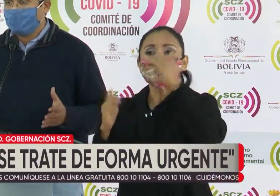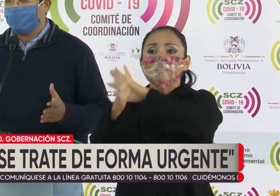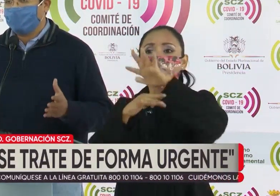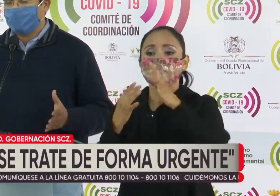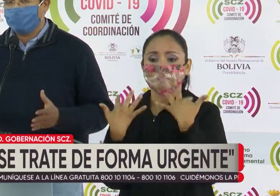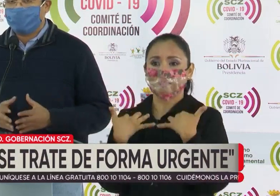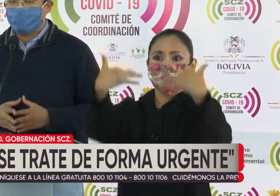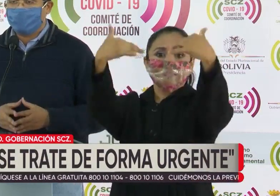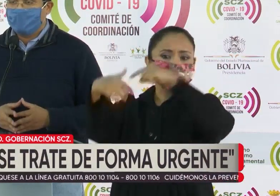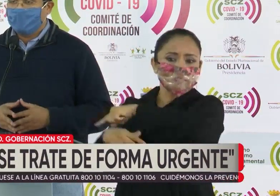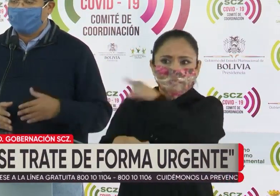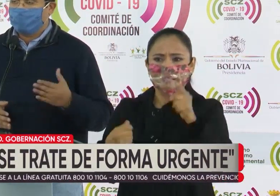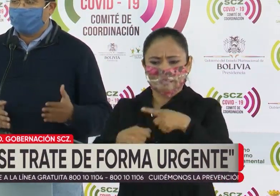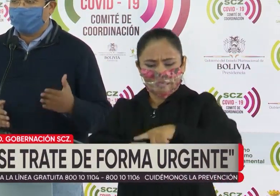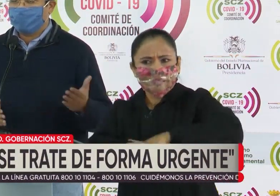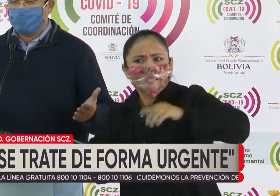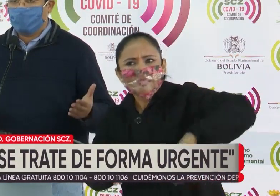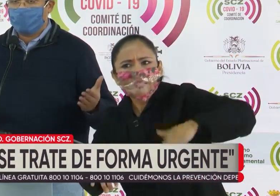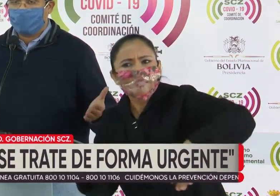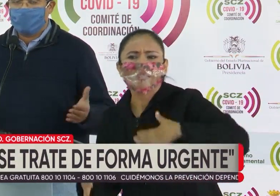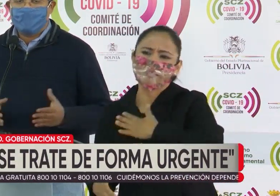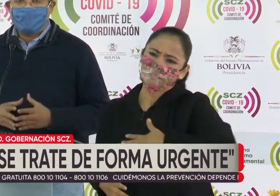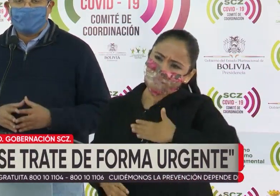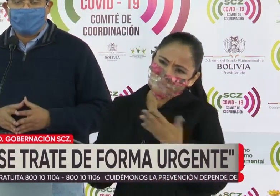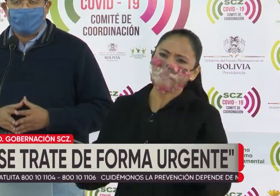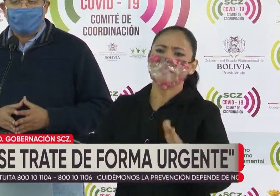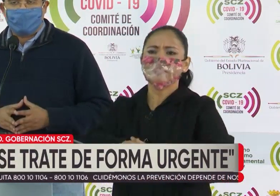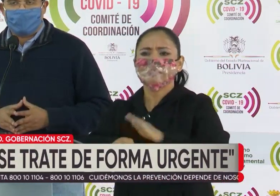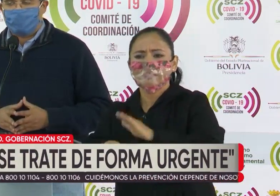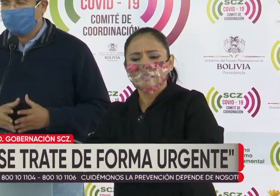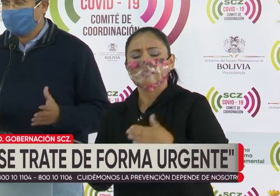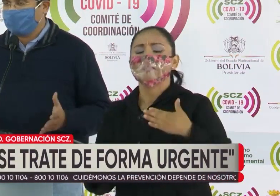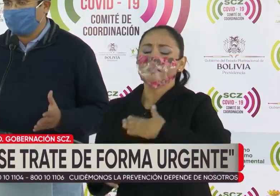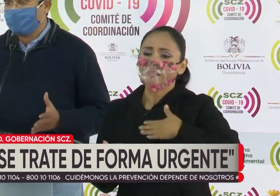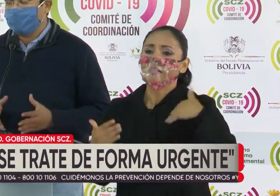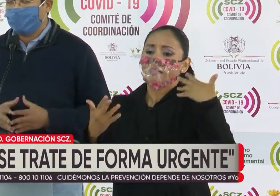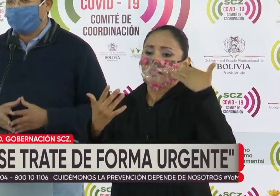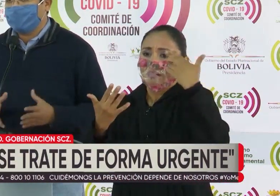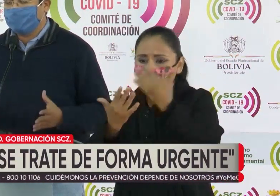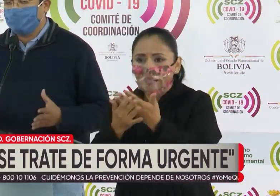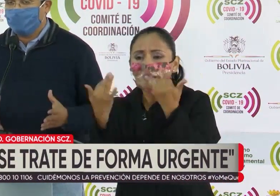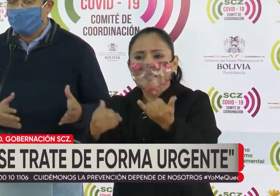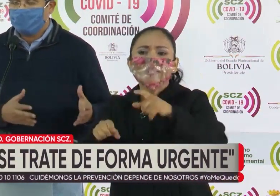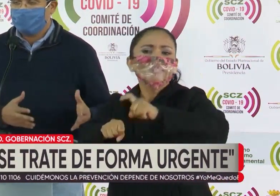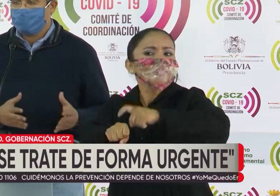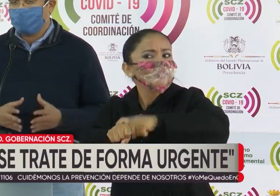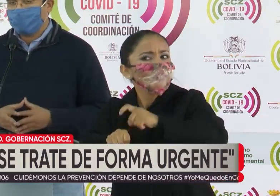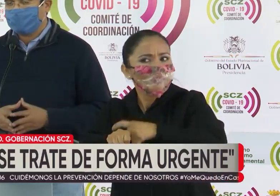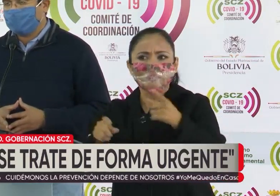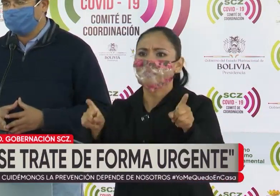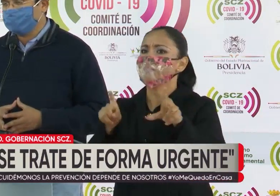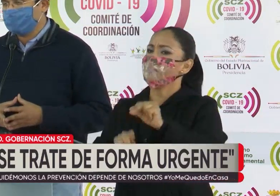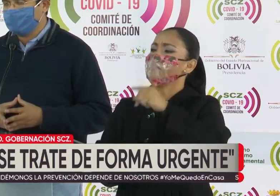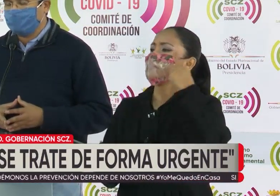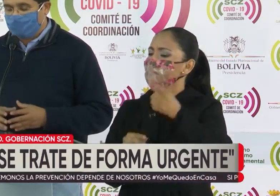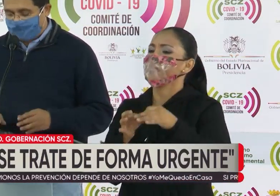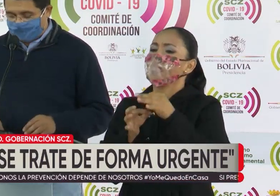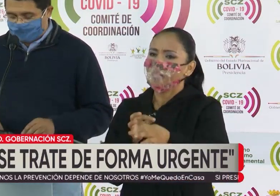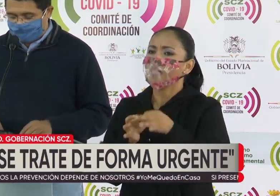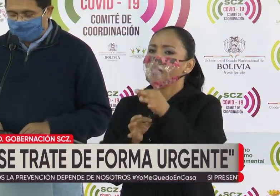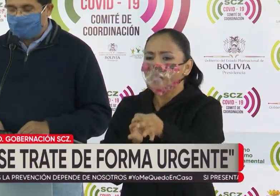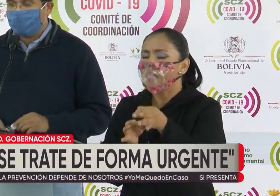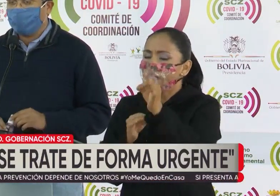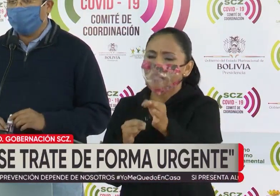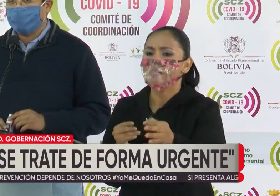ya vamos tarde y nuevamente ojalá que lleguemos esta vez a tiempo y no como ha estado sucediendo